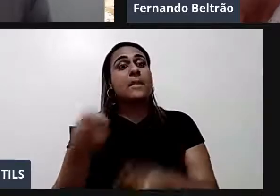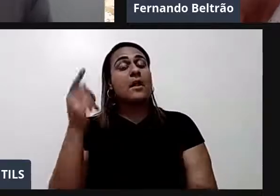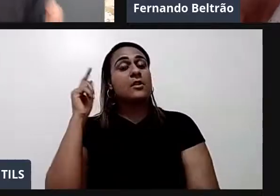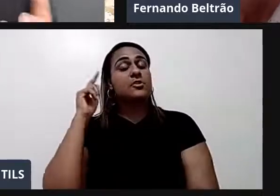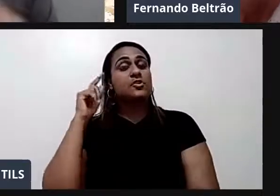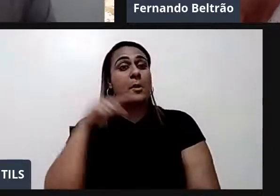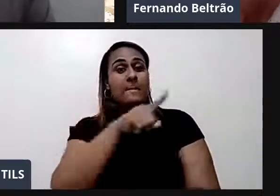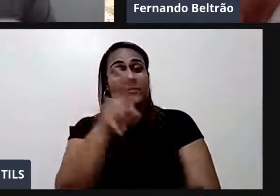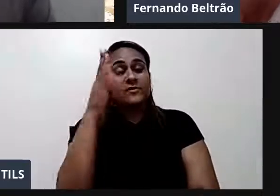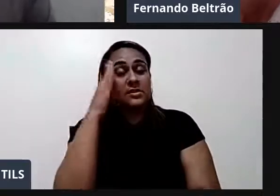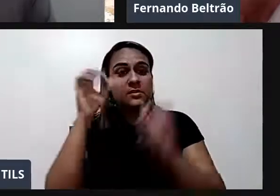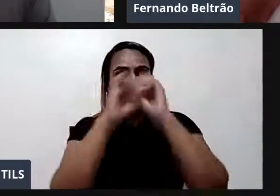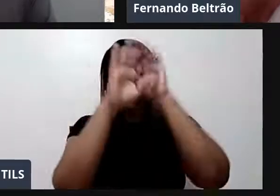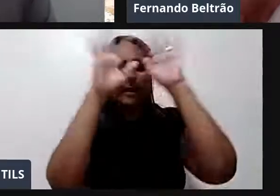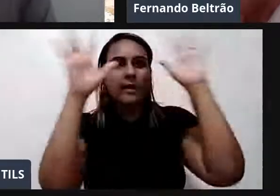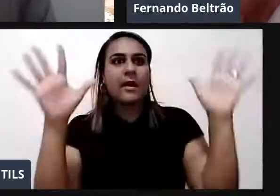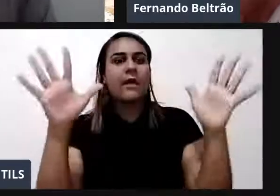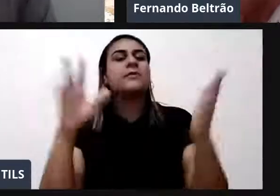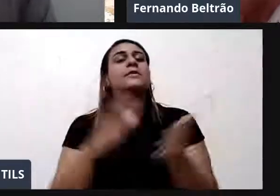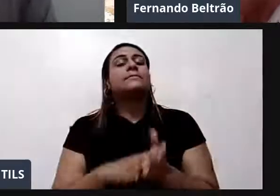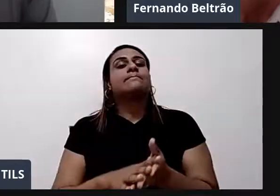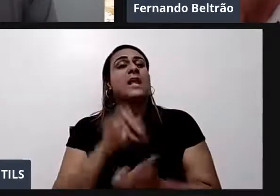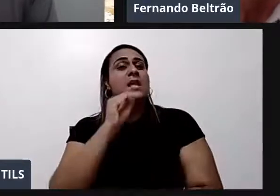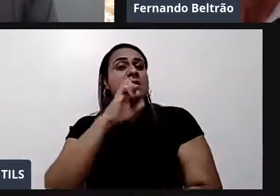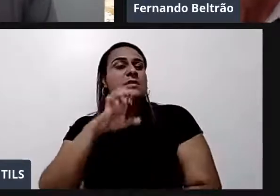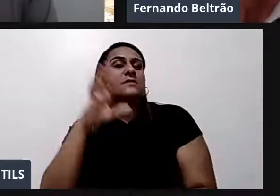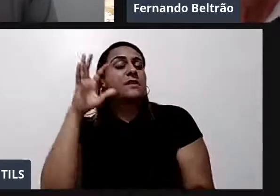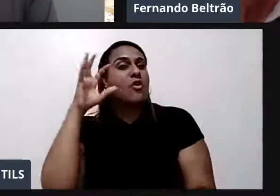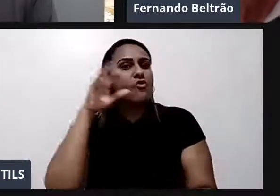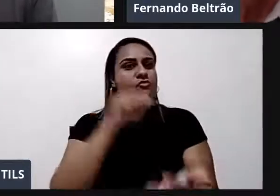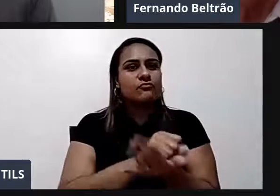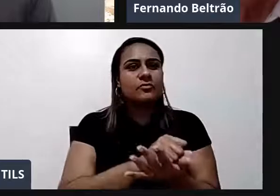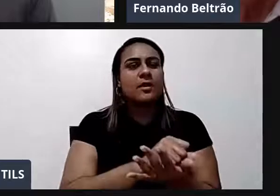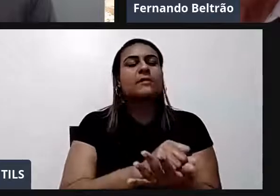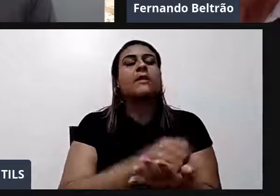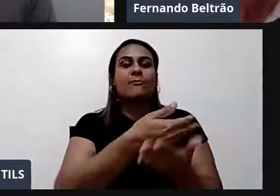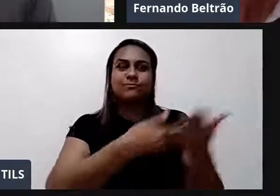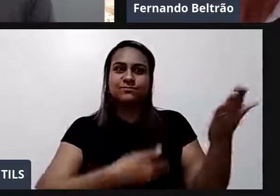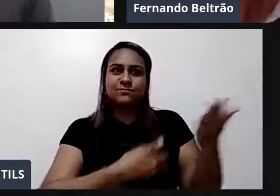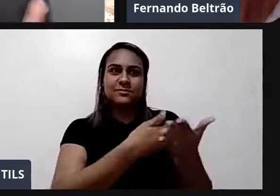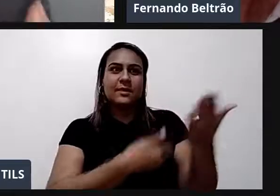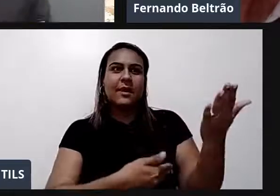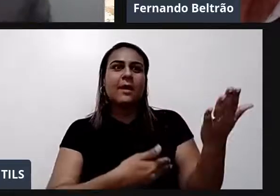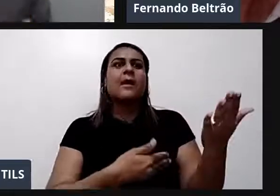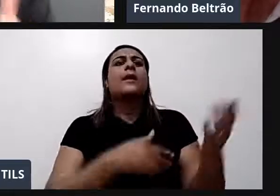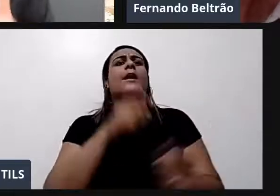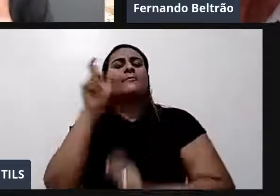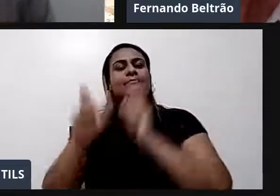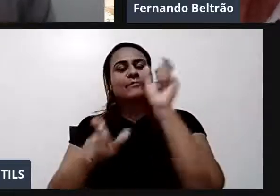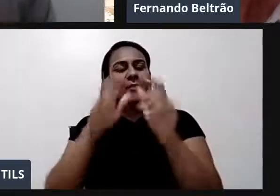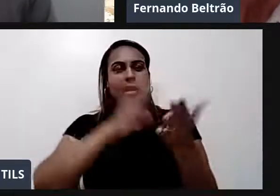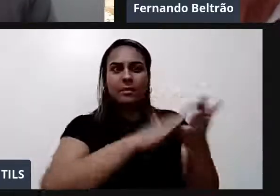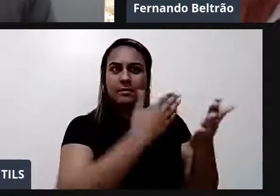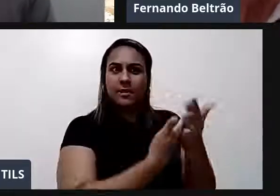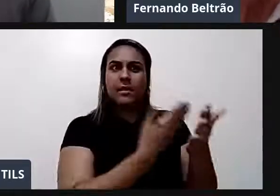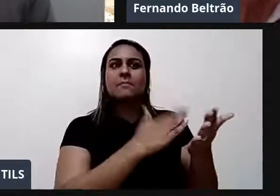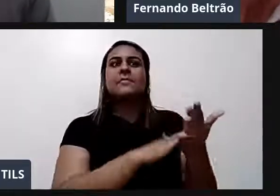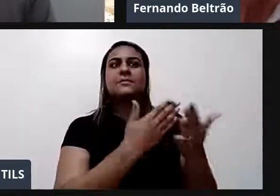intérpretes na empresa quem for dar aula ou fazer alguma empresa que precise dentro do de Libras o pessoal aqui também entra em contato com a gente